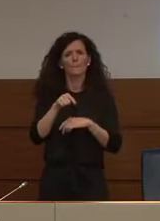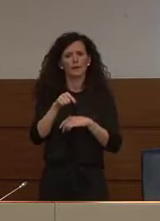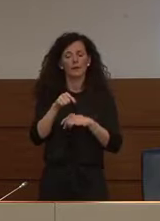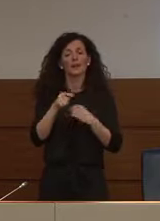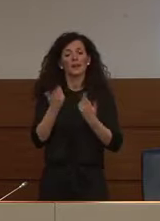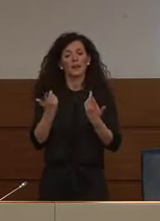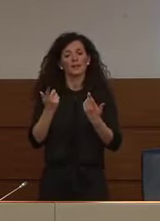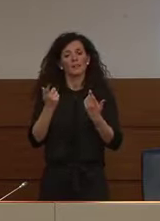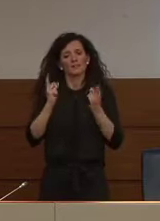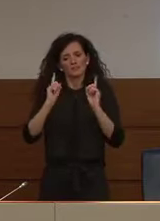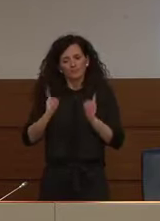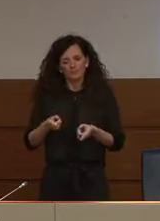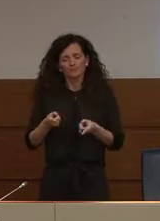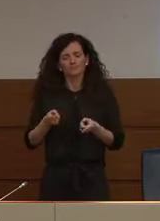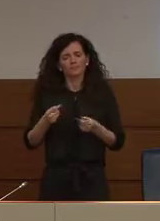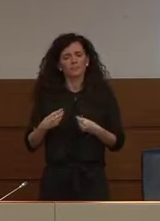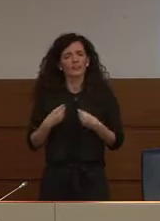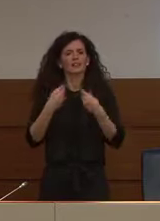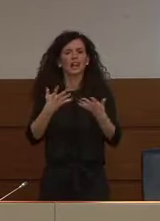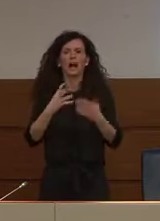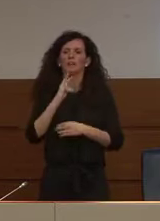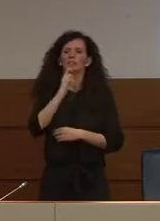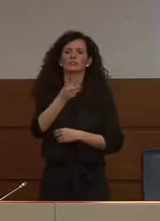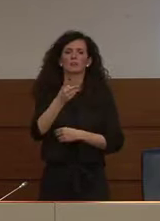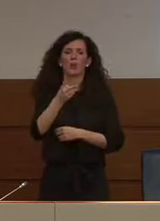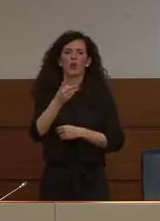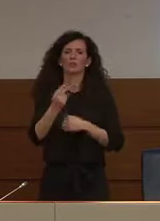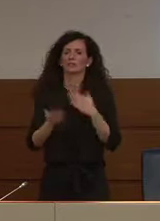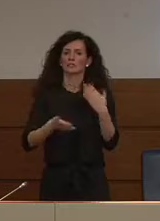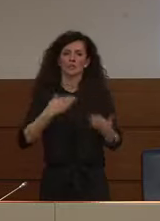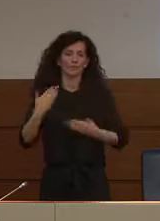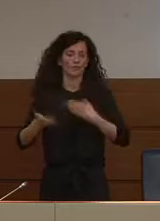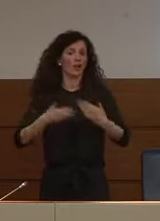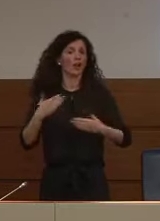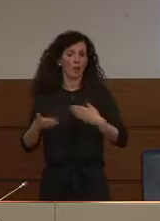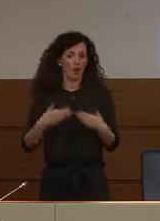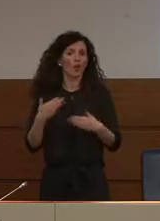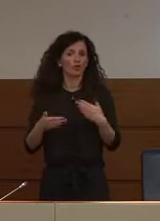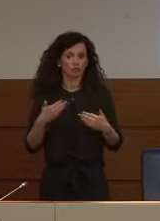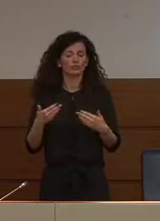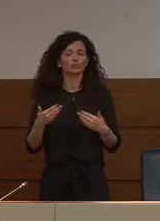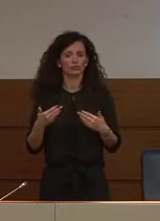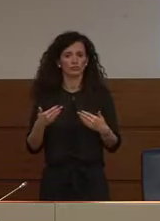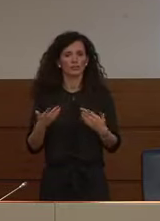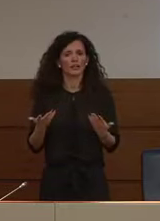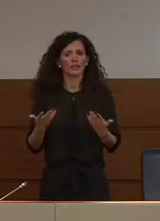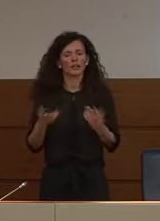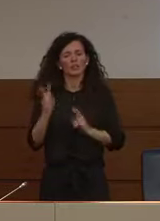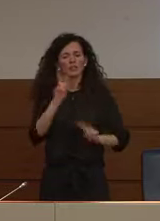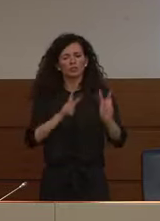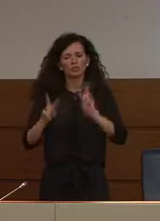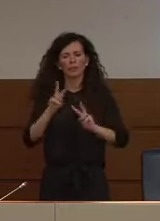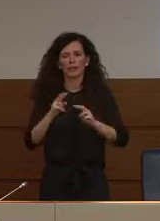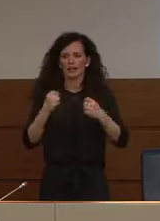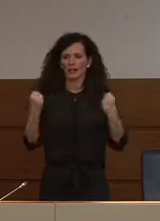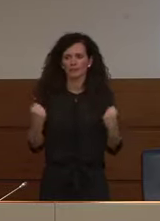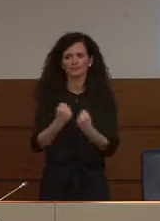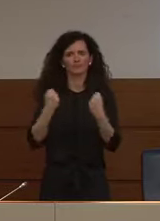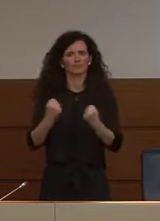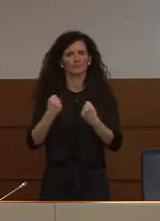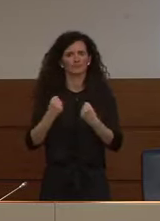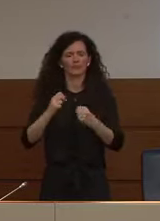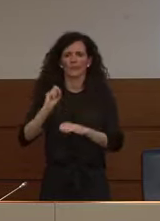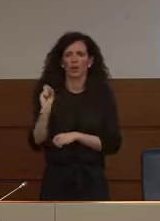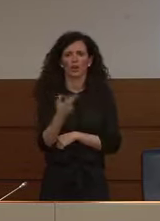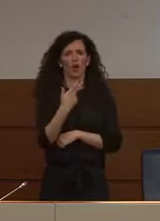risposte immediate e di cercare di attivare nel modo più